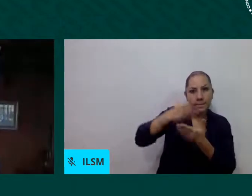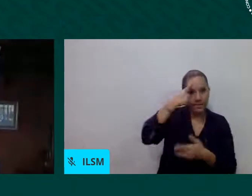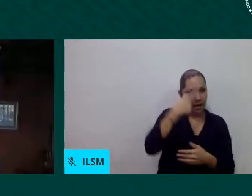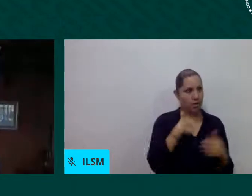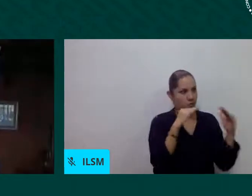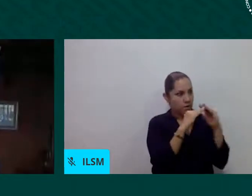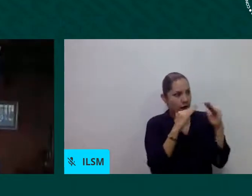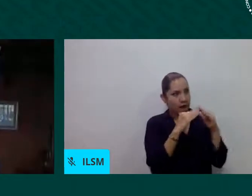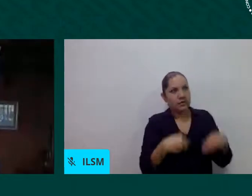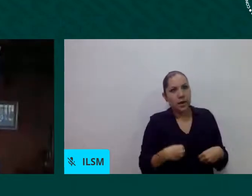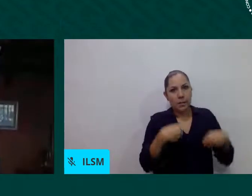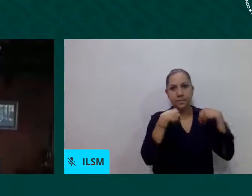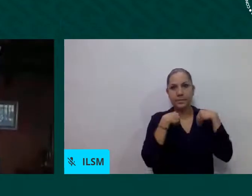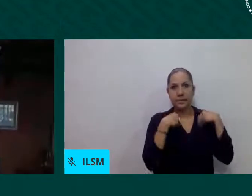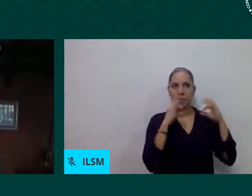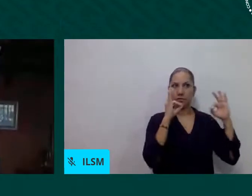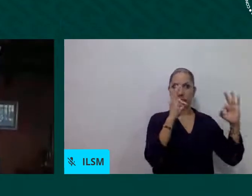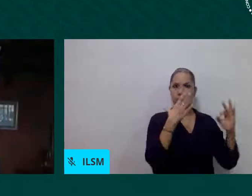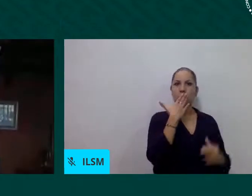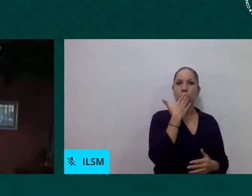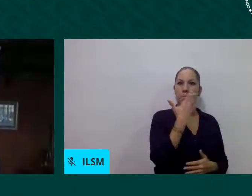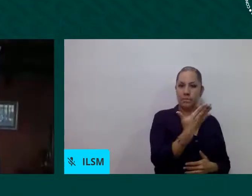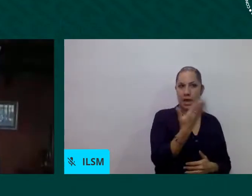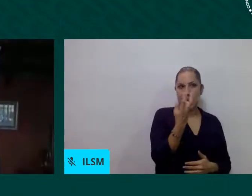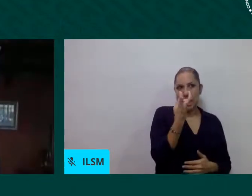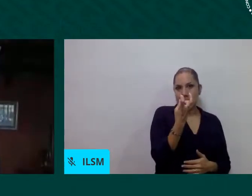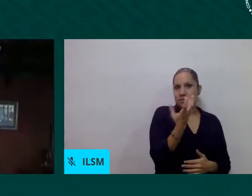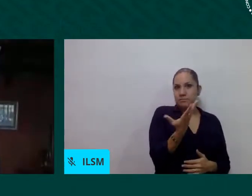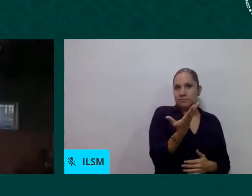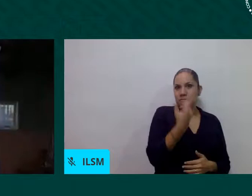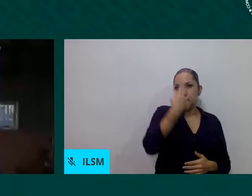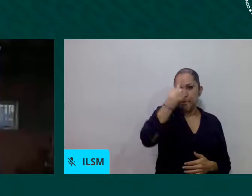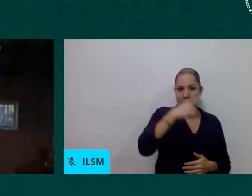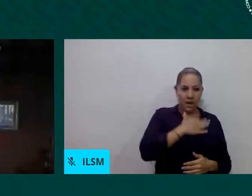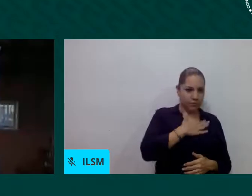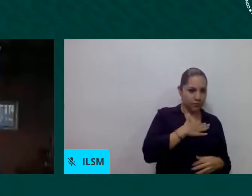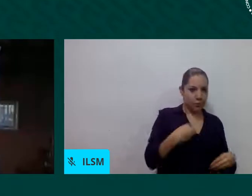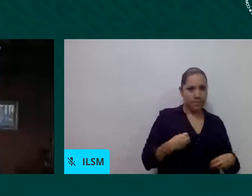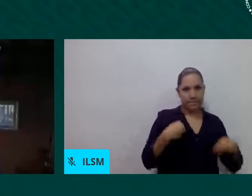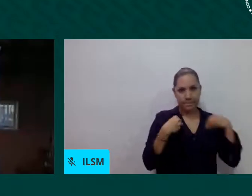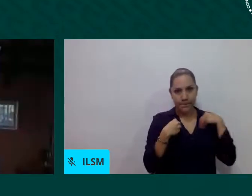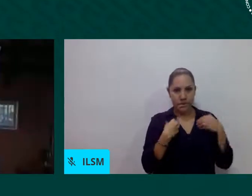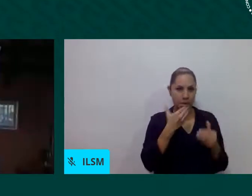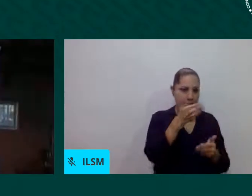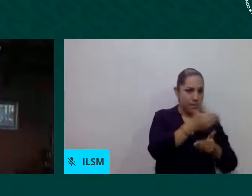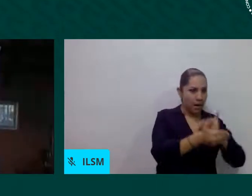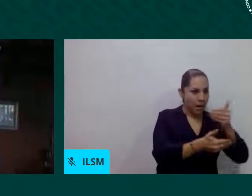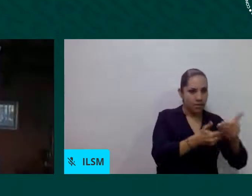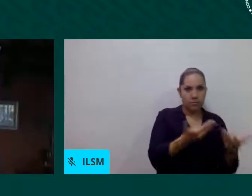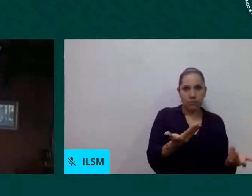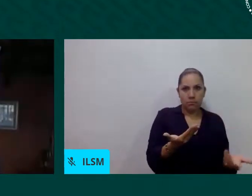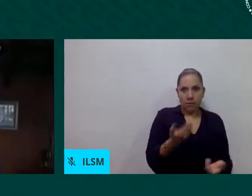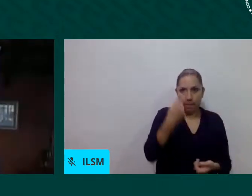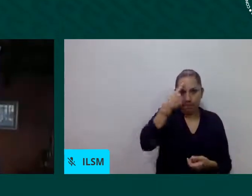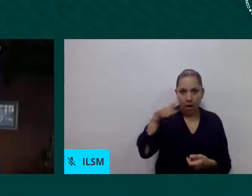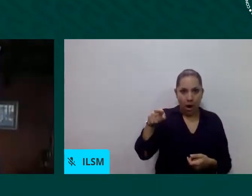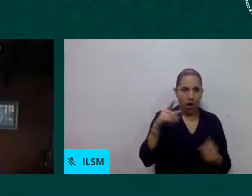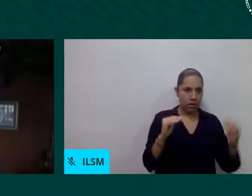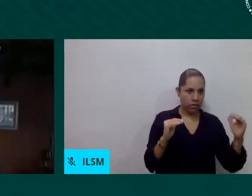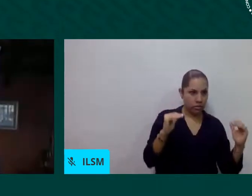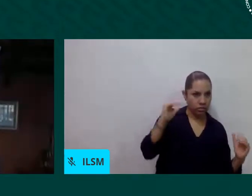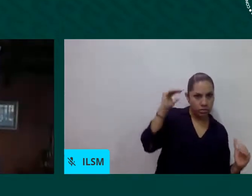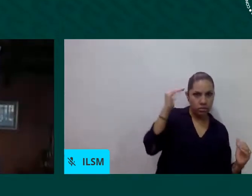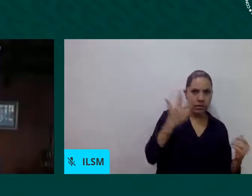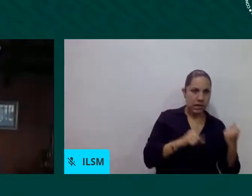profundicen situaciones de crisis o de pobreza creemos que esto que nos está sucediendo